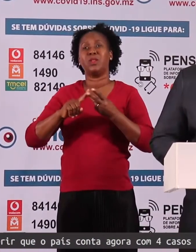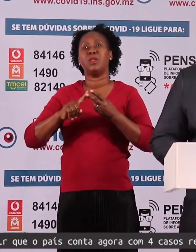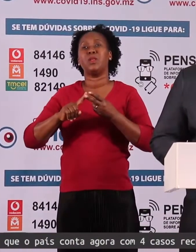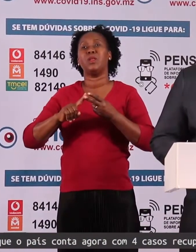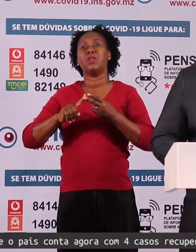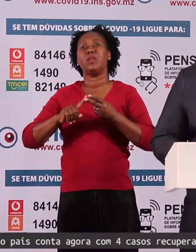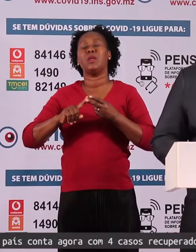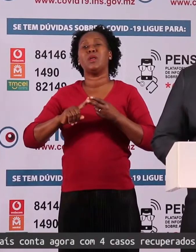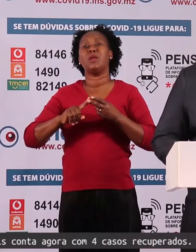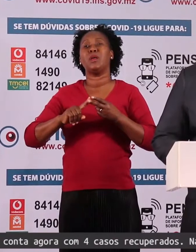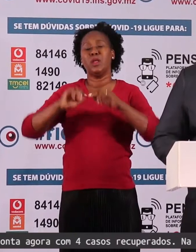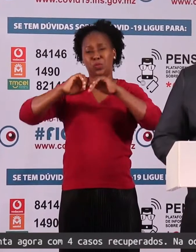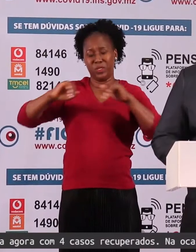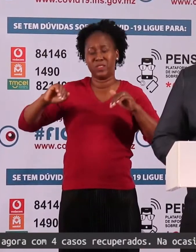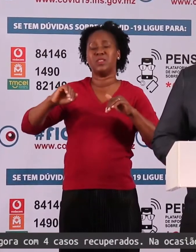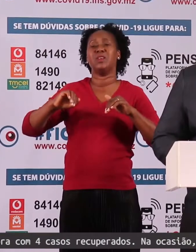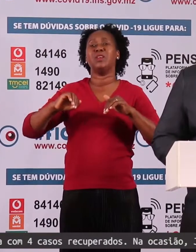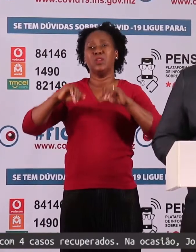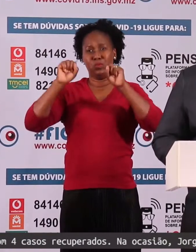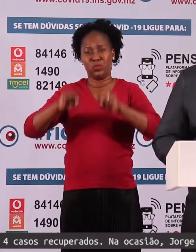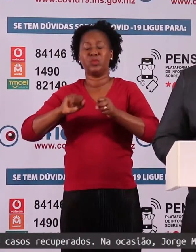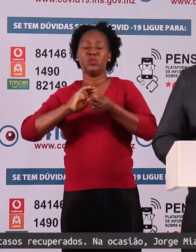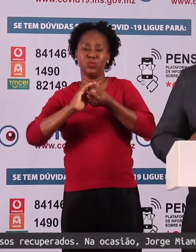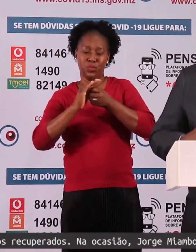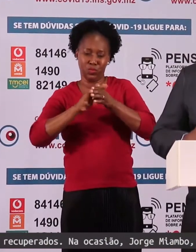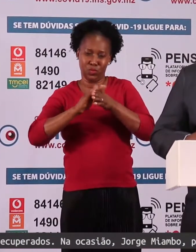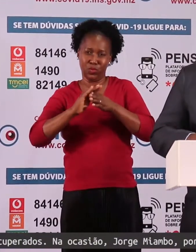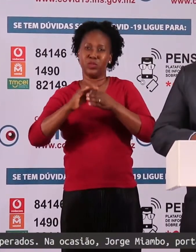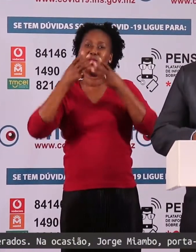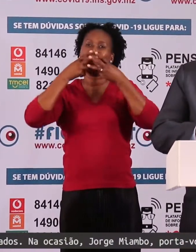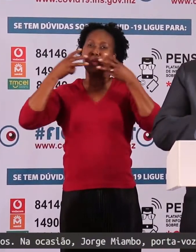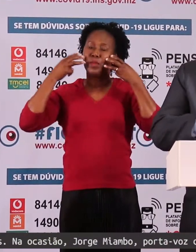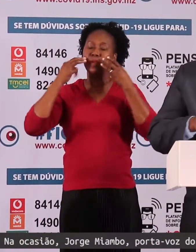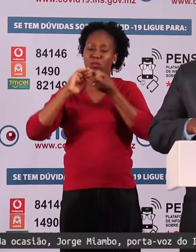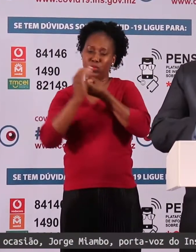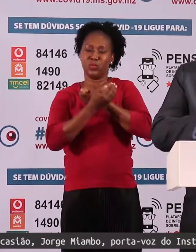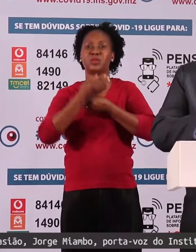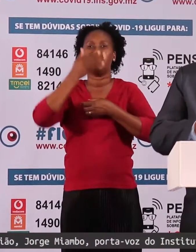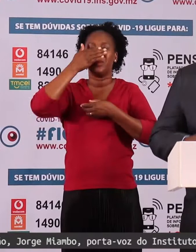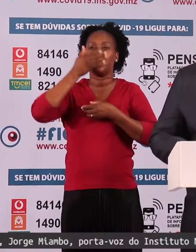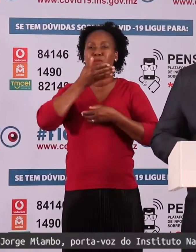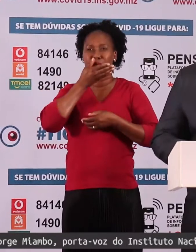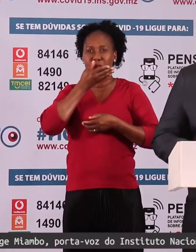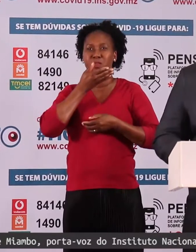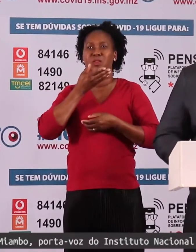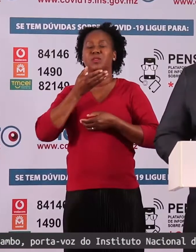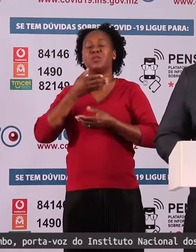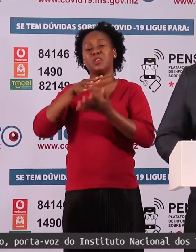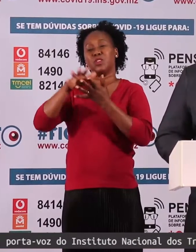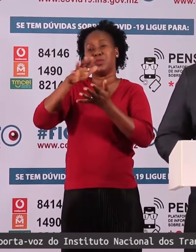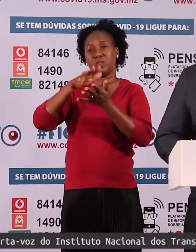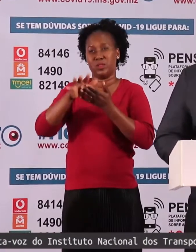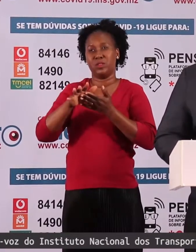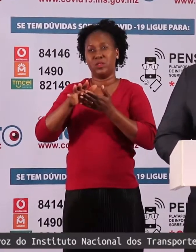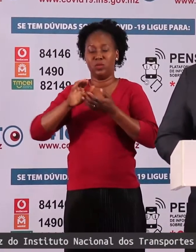as máscaras de proteção do nariz e da boca, de acordo com a recomendação genérica da